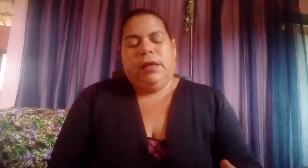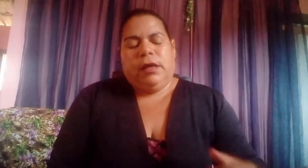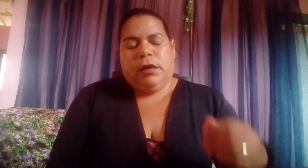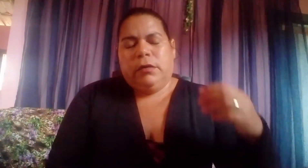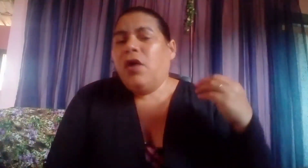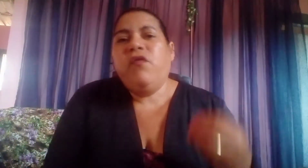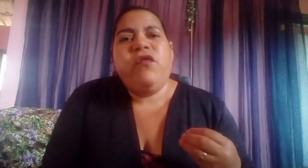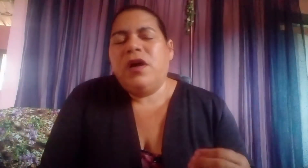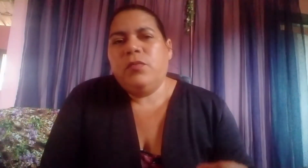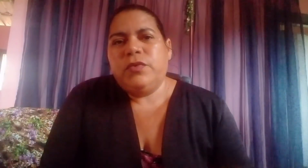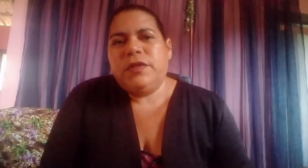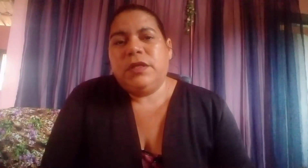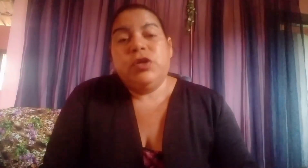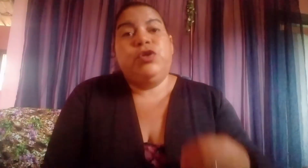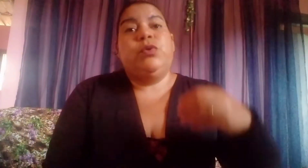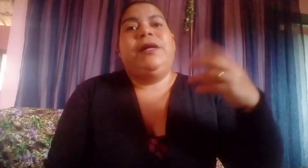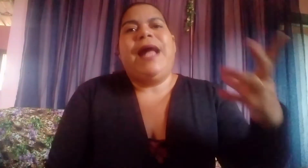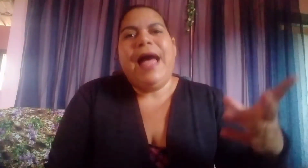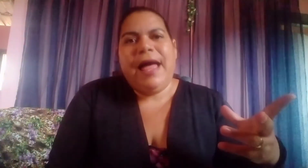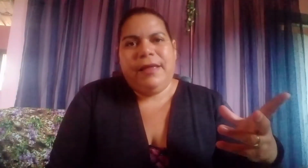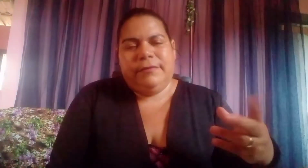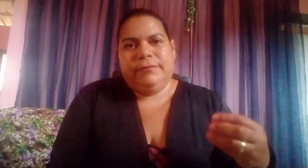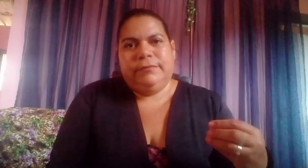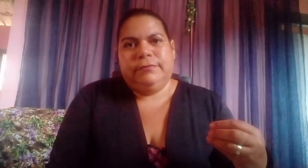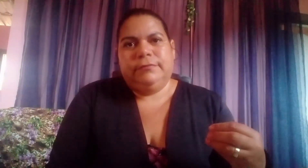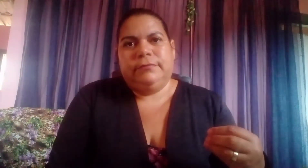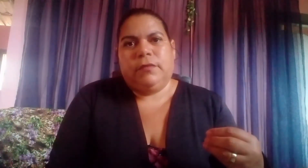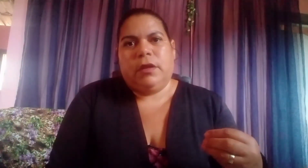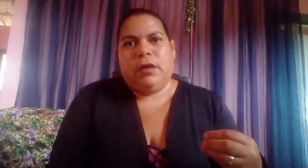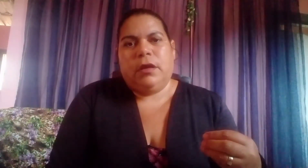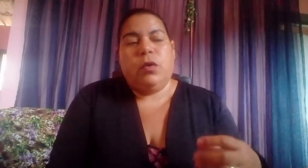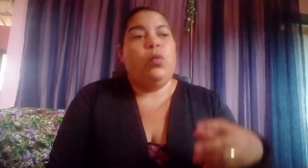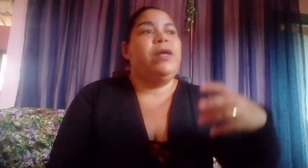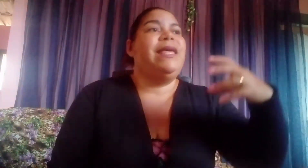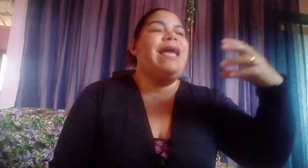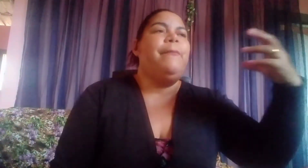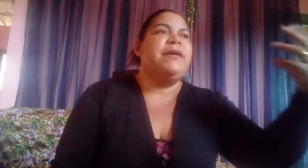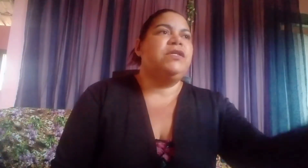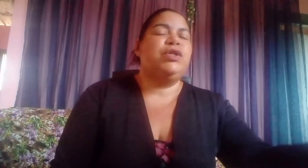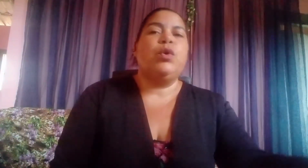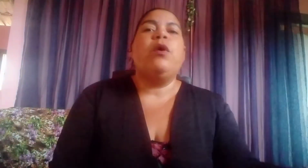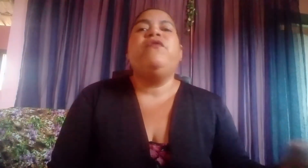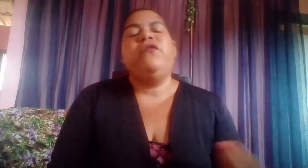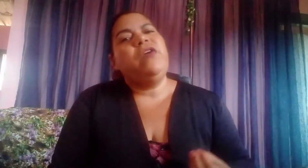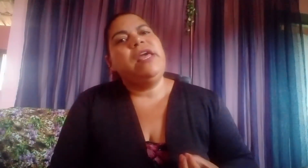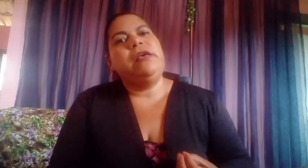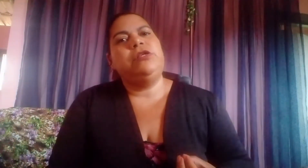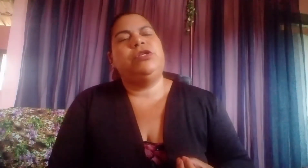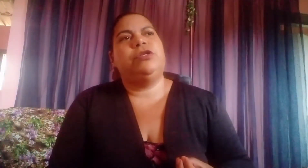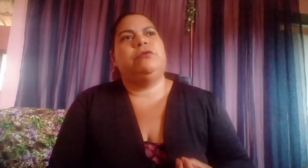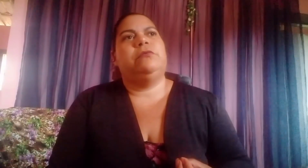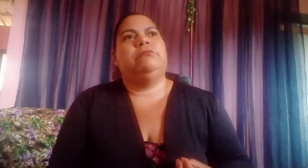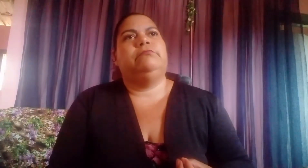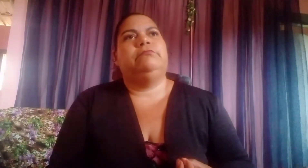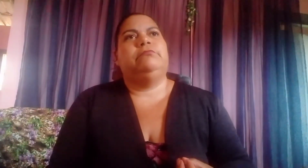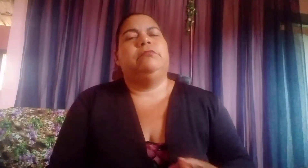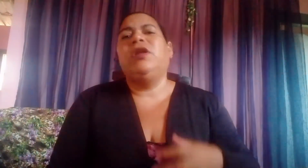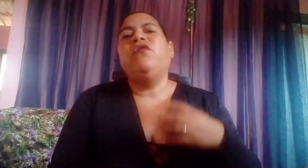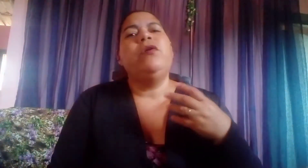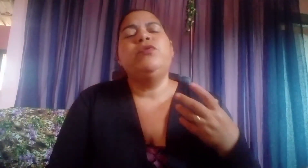Não vamos julgar o que a pessoa fez. Não vamos